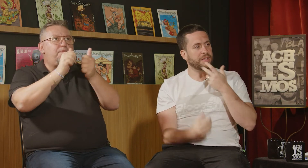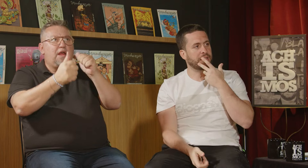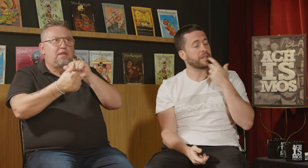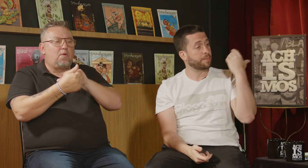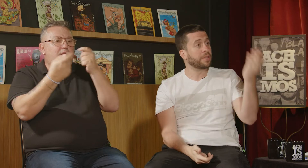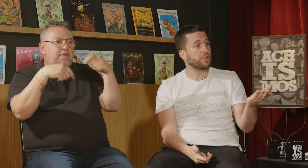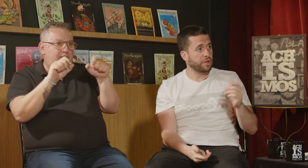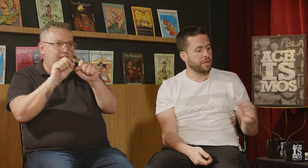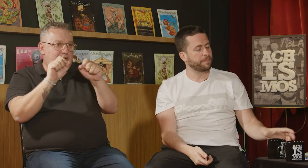fazer? Vocês podem dirigir?